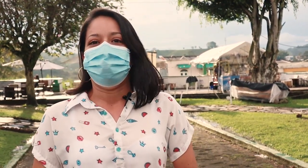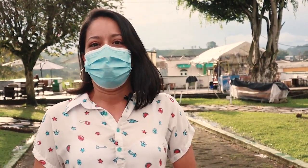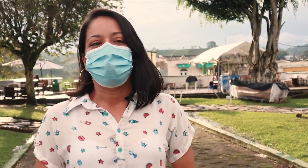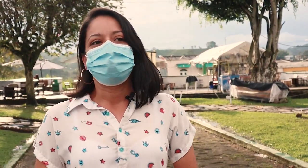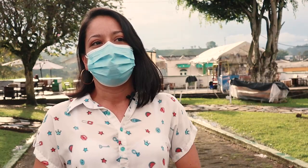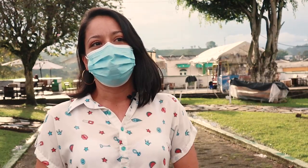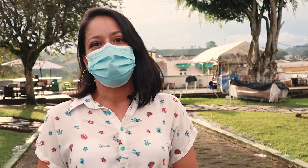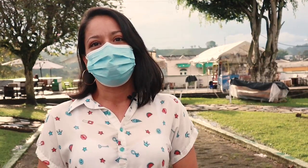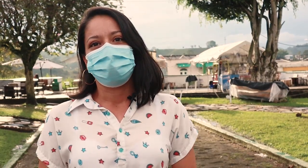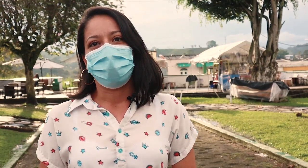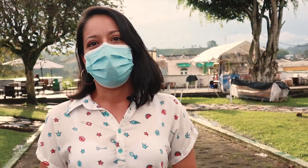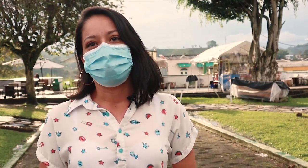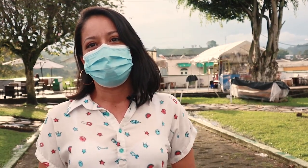siente más seguro que antes.